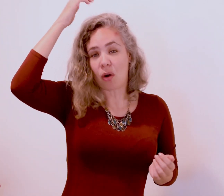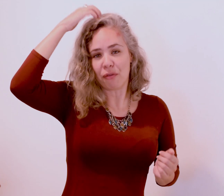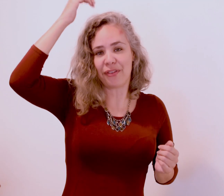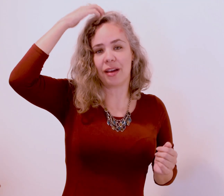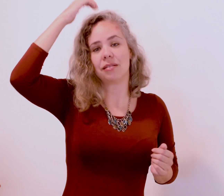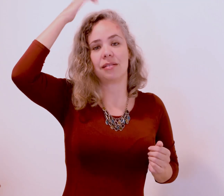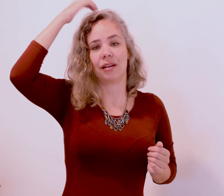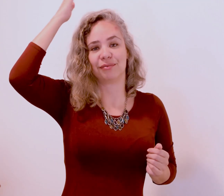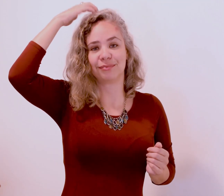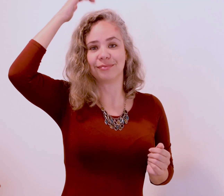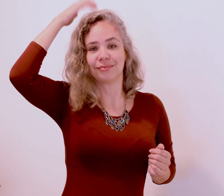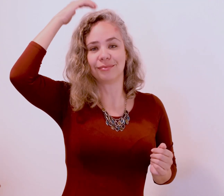confiança